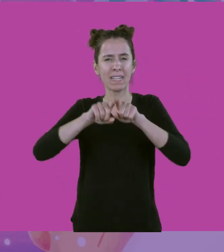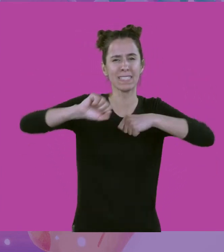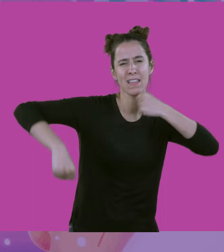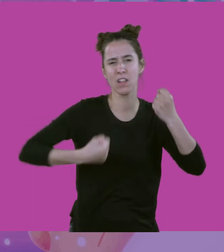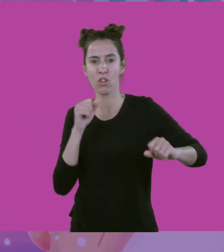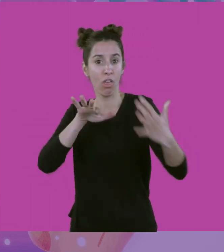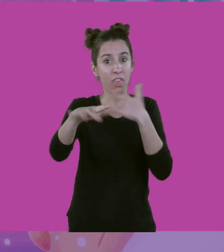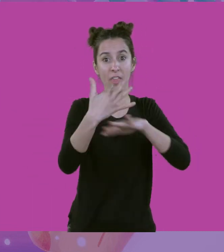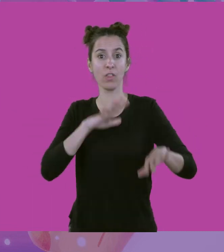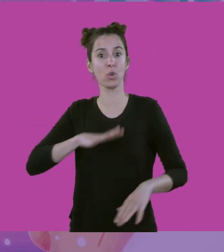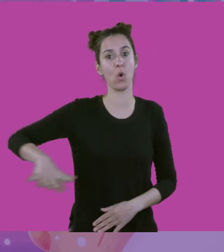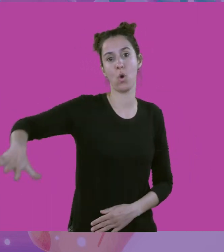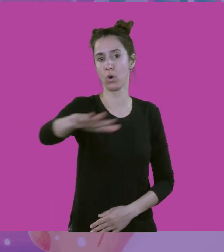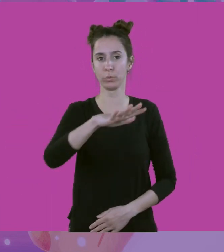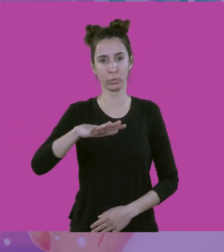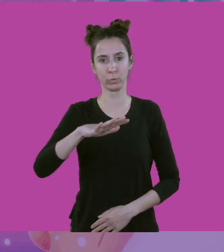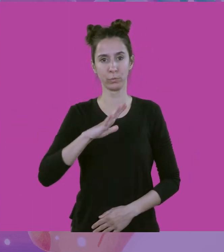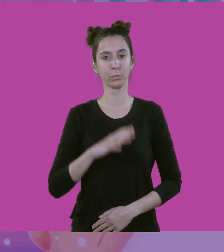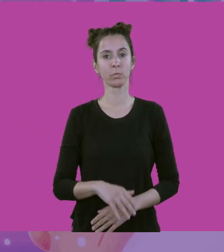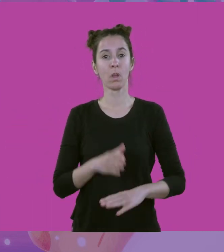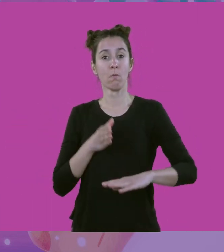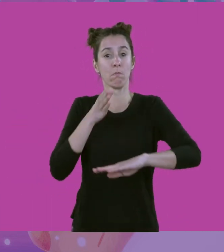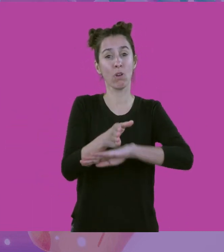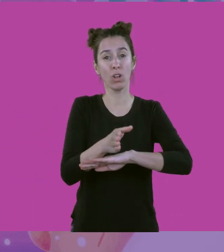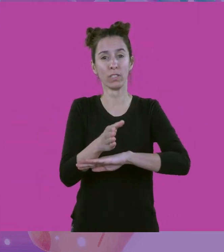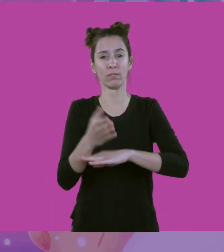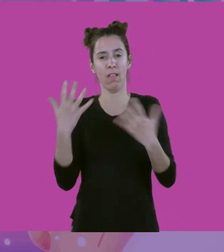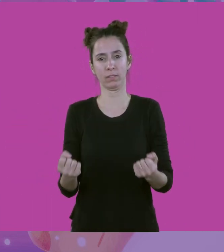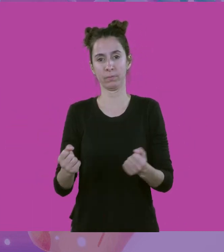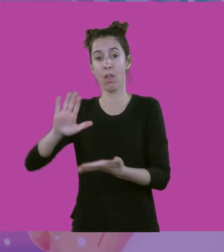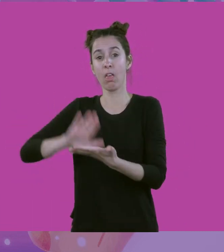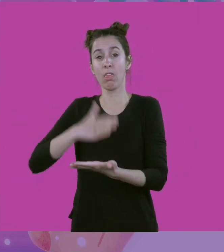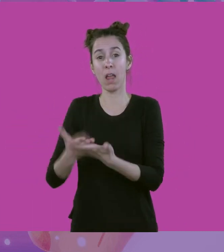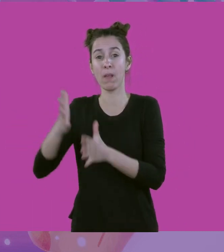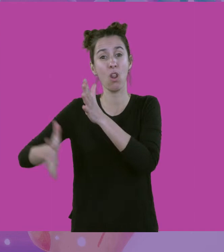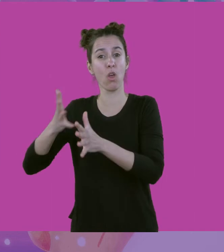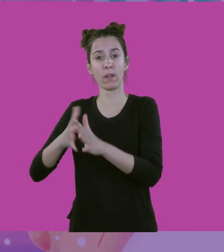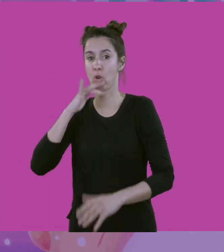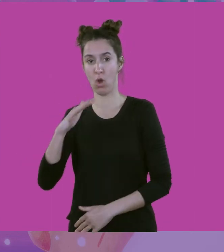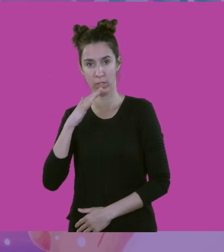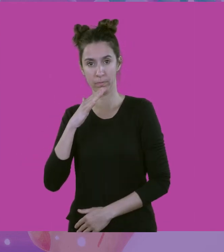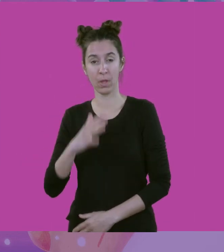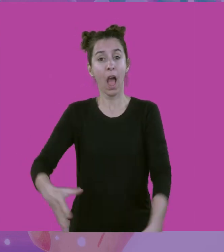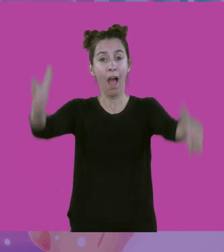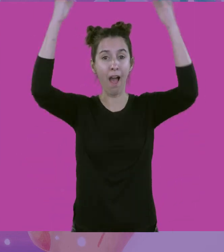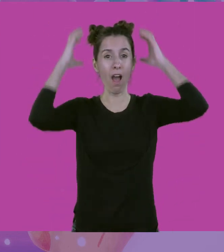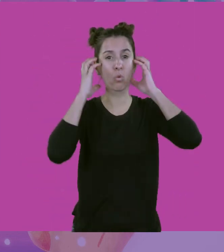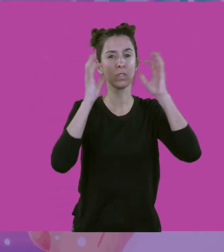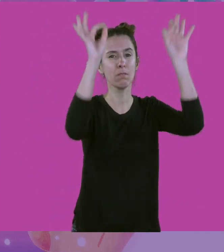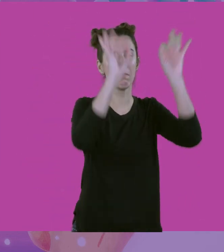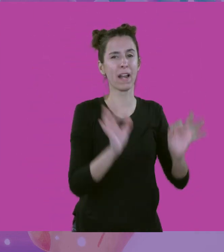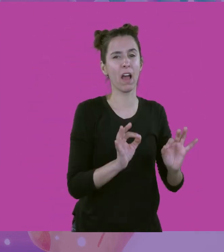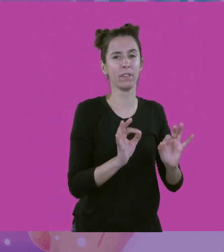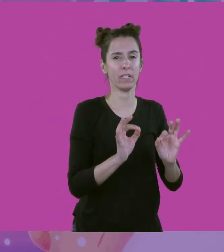έμφαση στην κίνηση και δυνατότητα διάδρασης. Προσφερόμενες υπηρεσίες, διερμηνία στην ελληνική νοηματική γλώσσα,